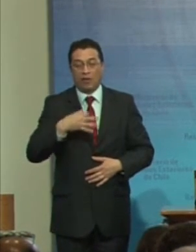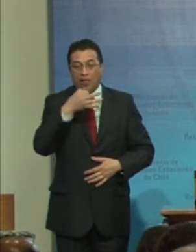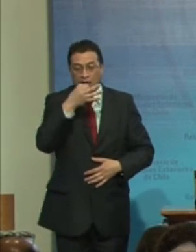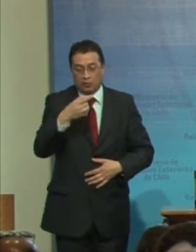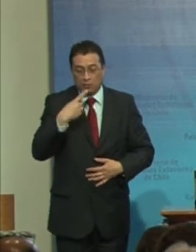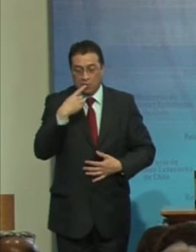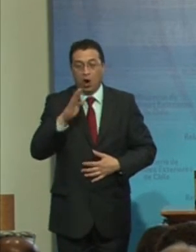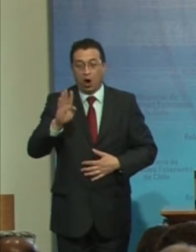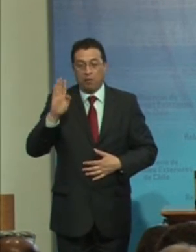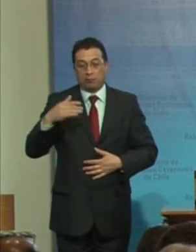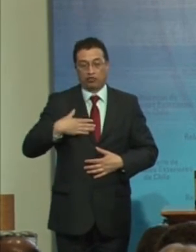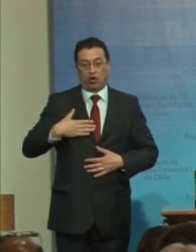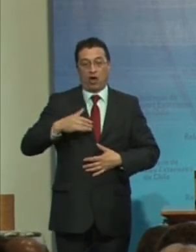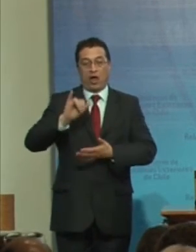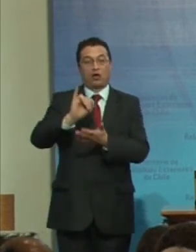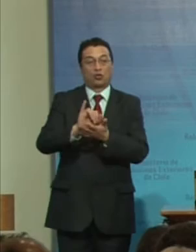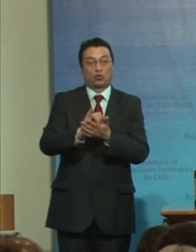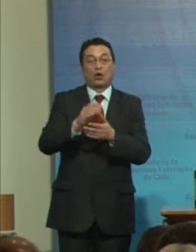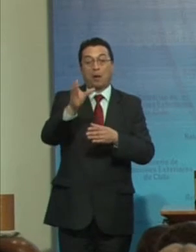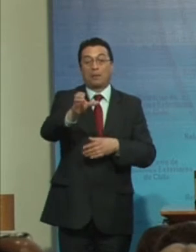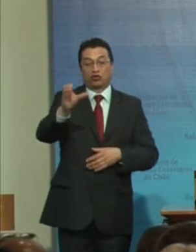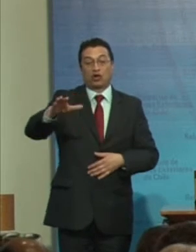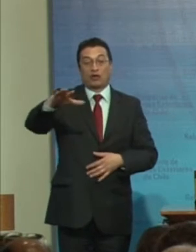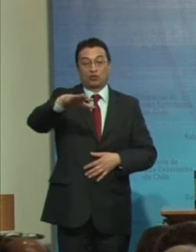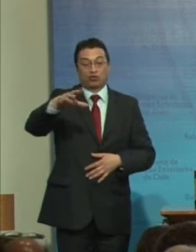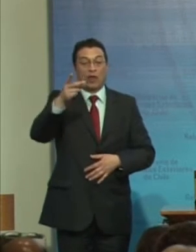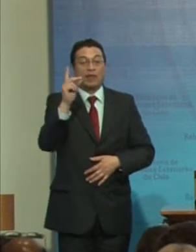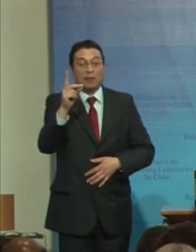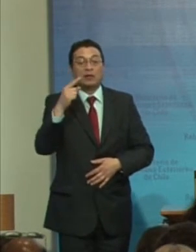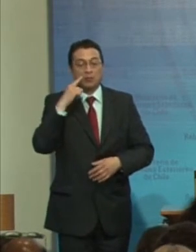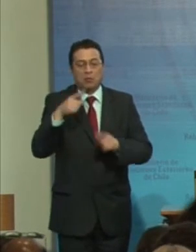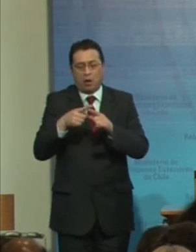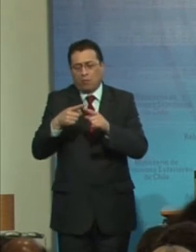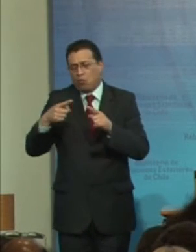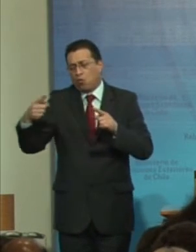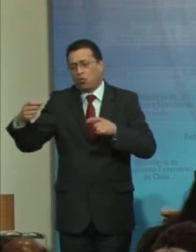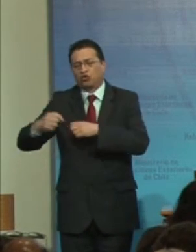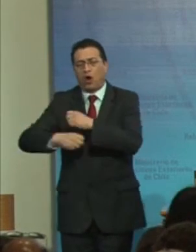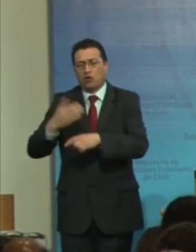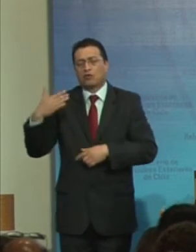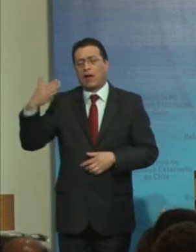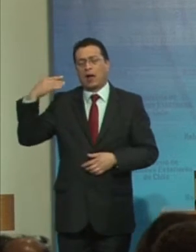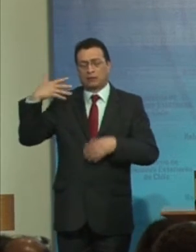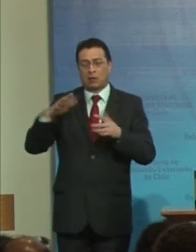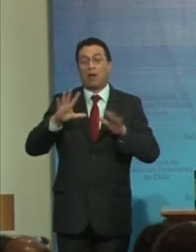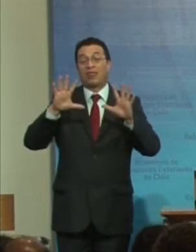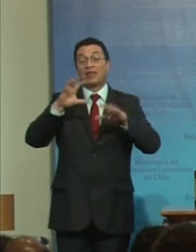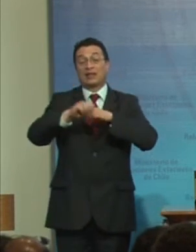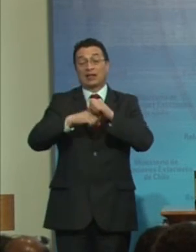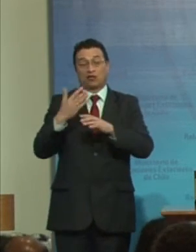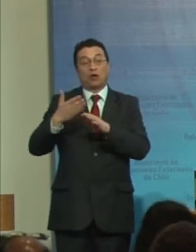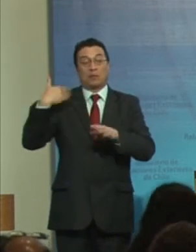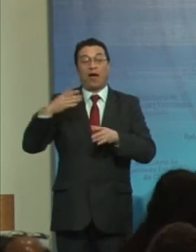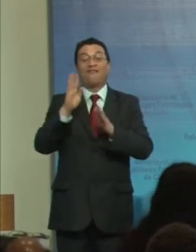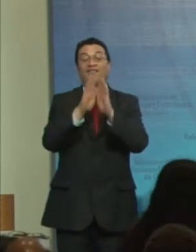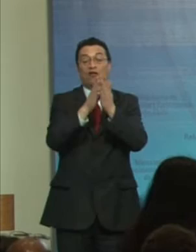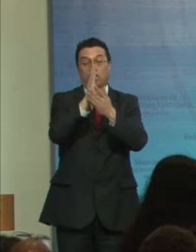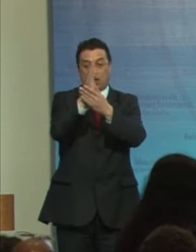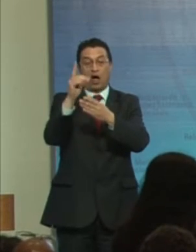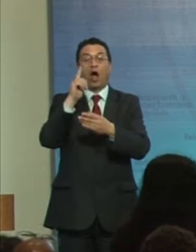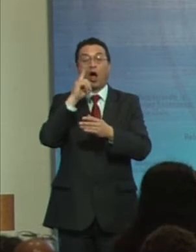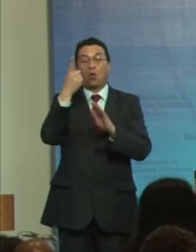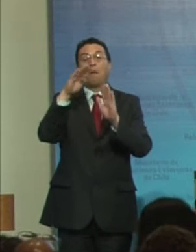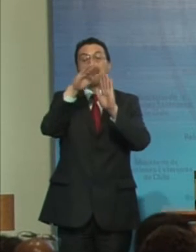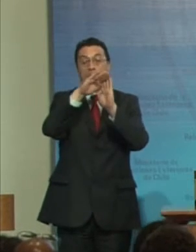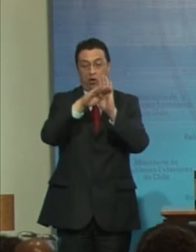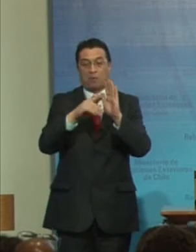compromiso que tiene nuestra institución Con las personas en situación de discapacidad Tiene larga data Hace ya más de 10 años La biblioteca cuenta con un programa Que